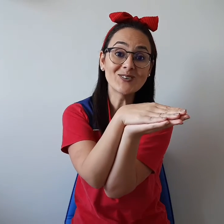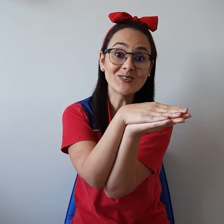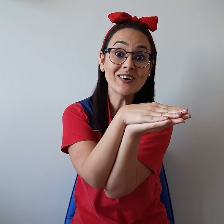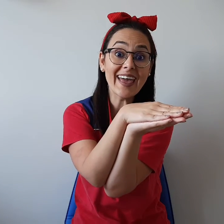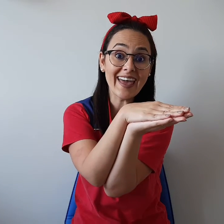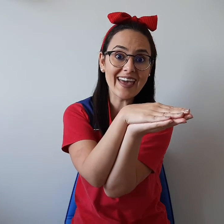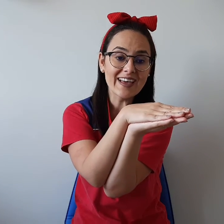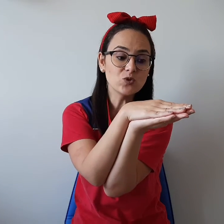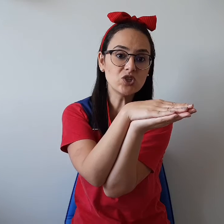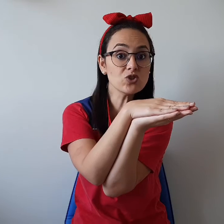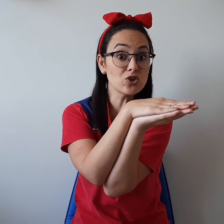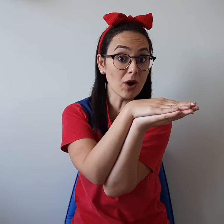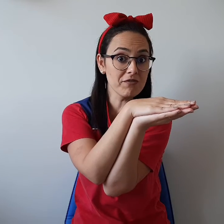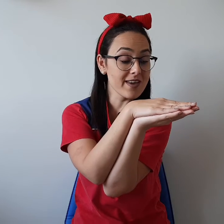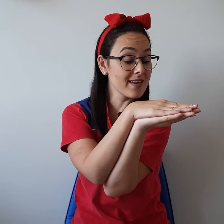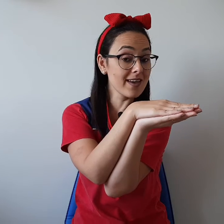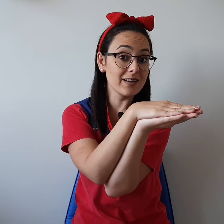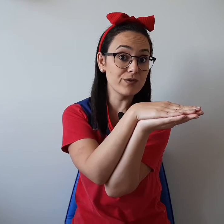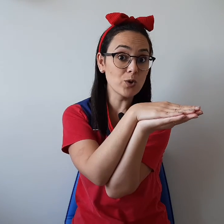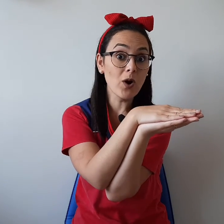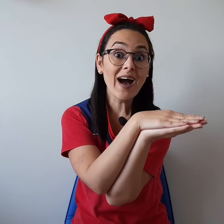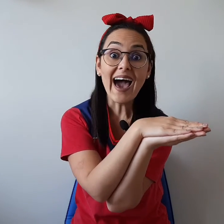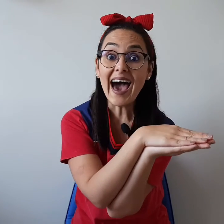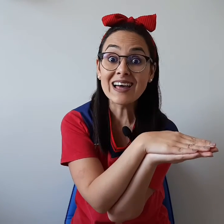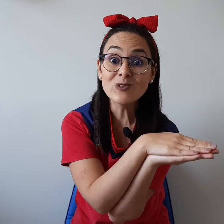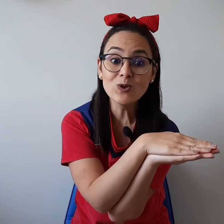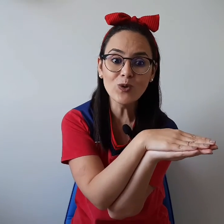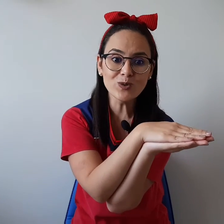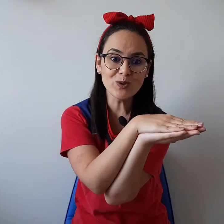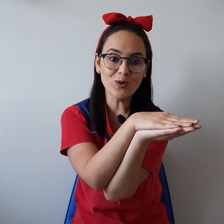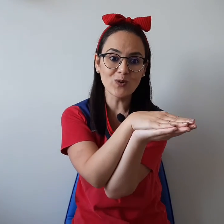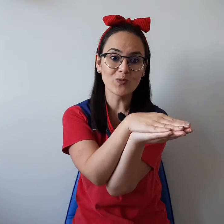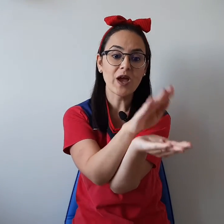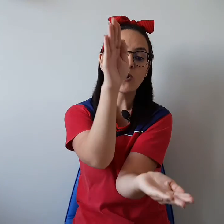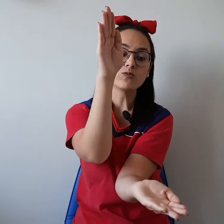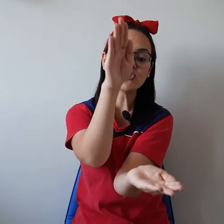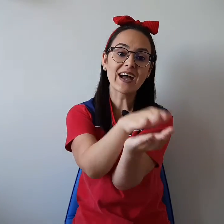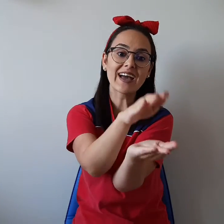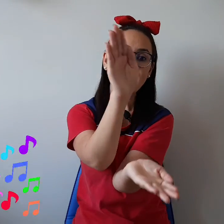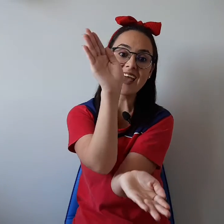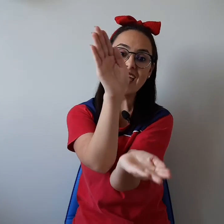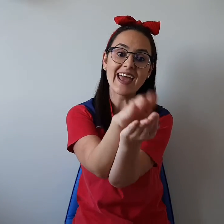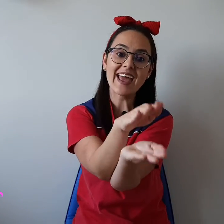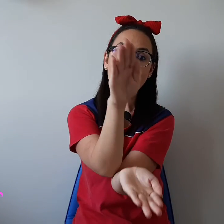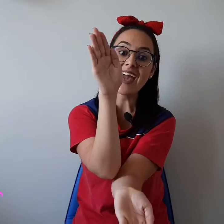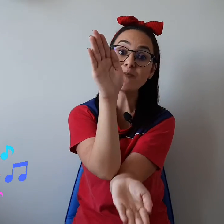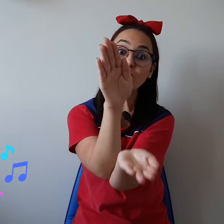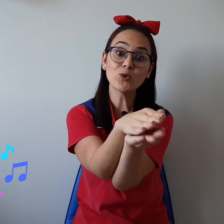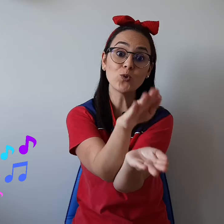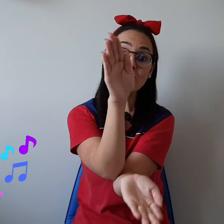É, de jovem ele virou adulto Um jacaré muito